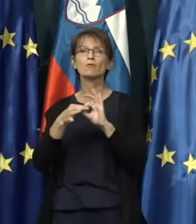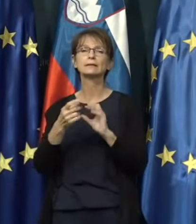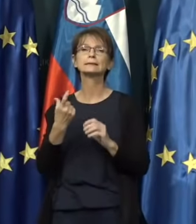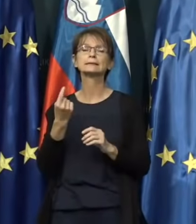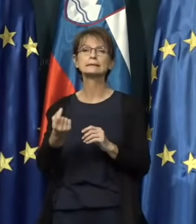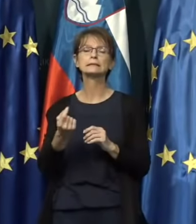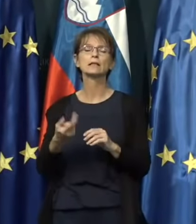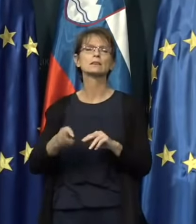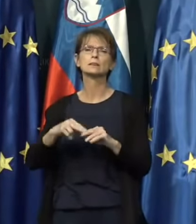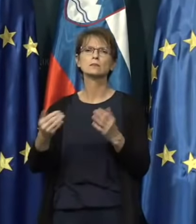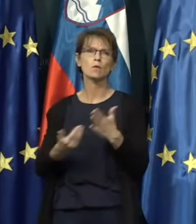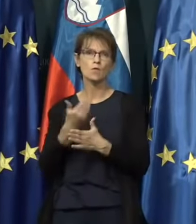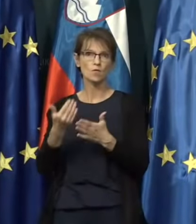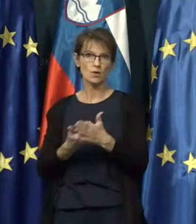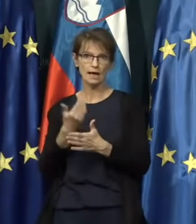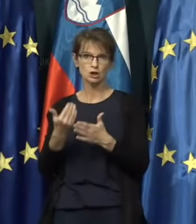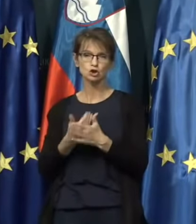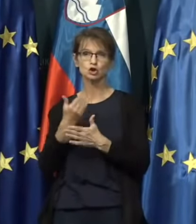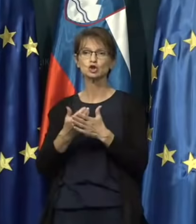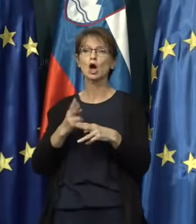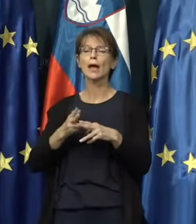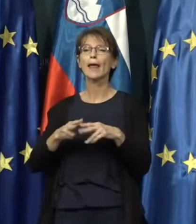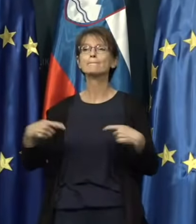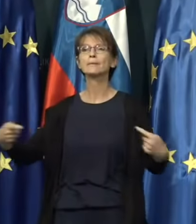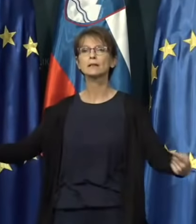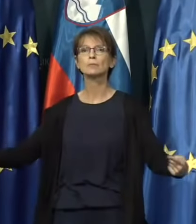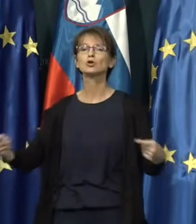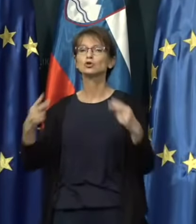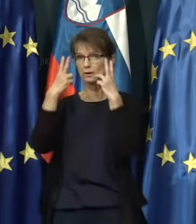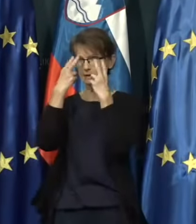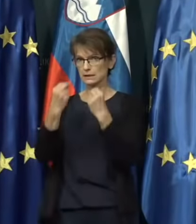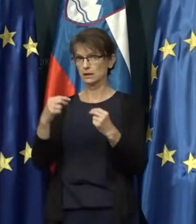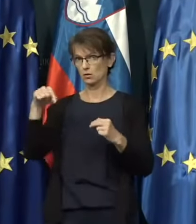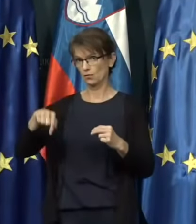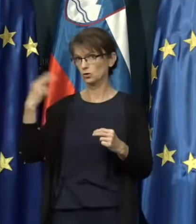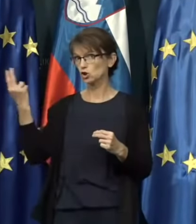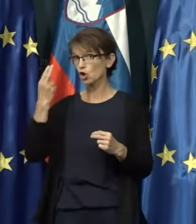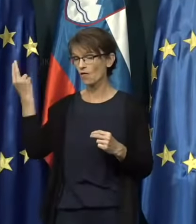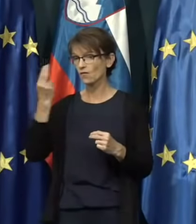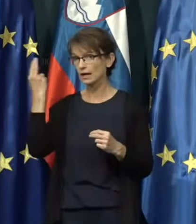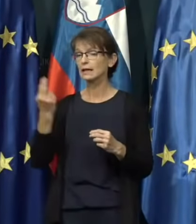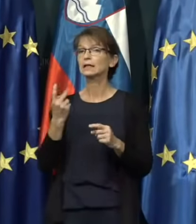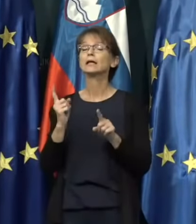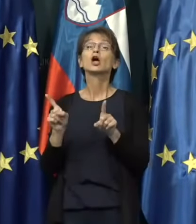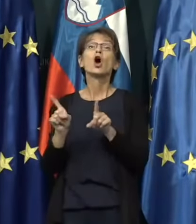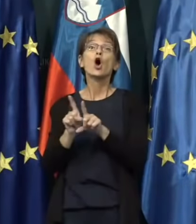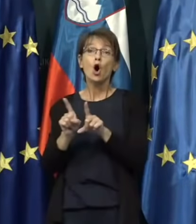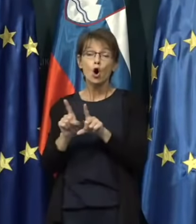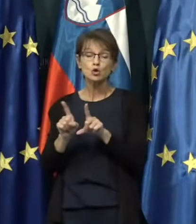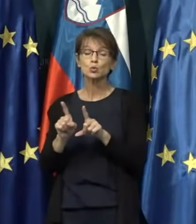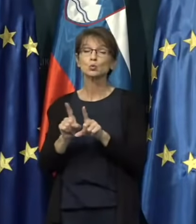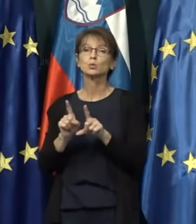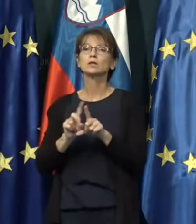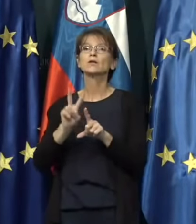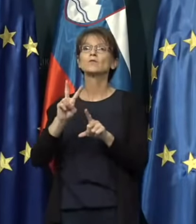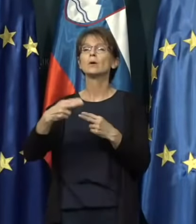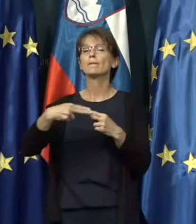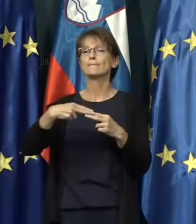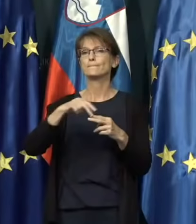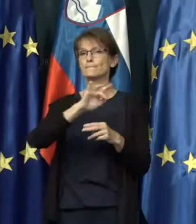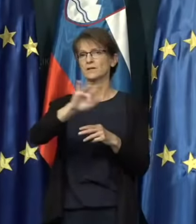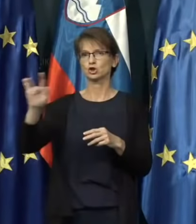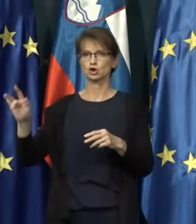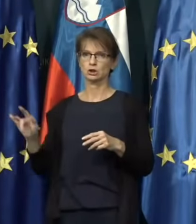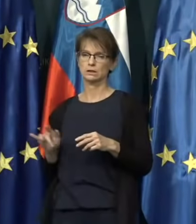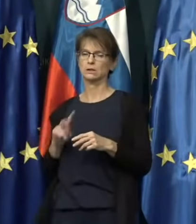z najnovejšo epidemiološko sliko tako v Sloveniji, kot tudi v njeni bližini,